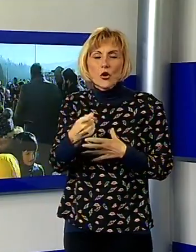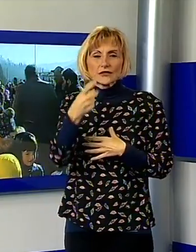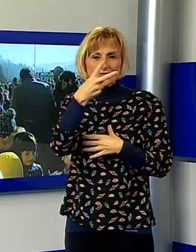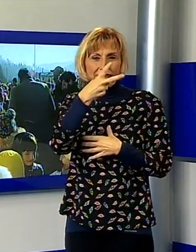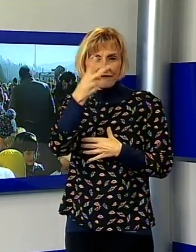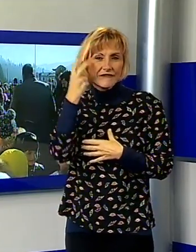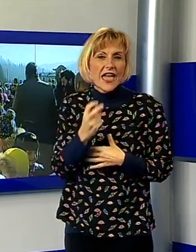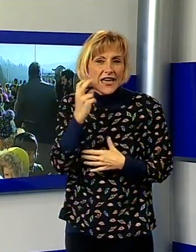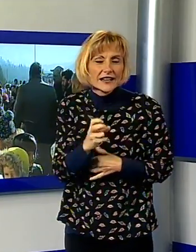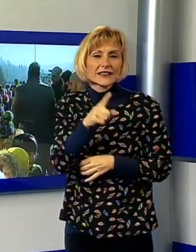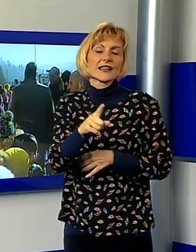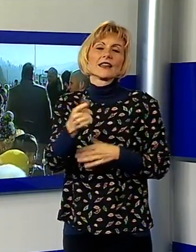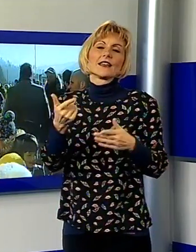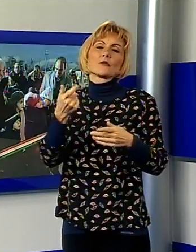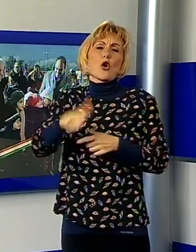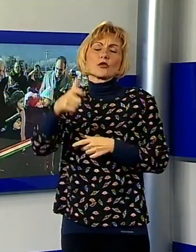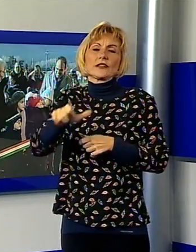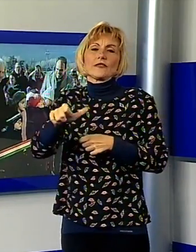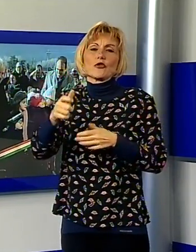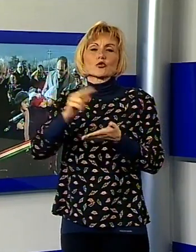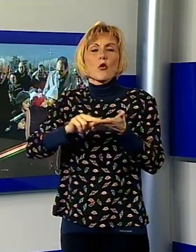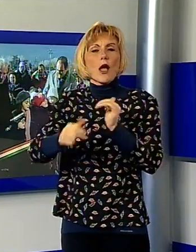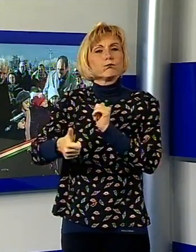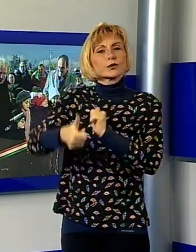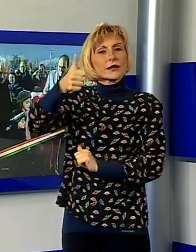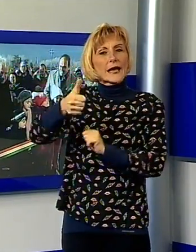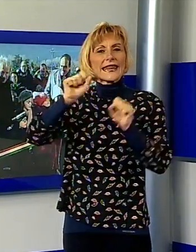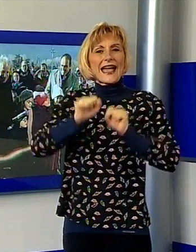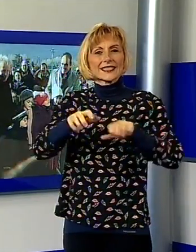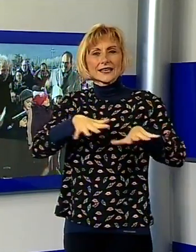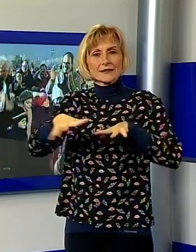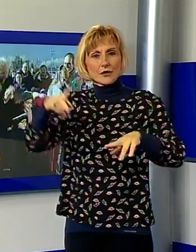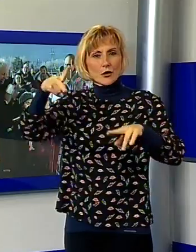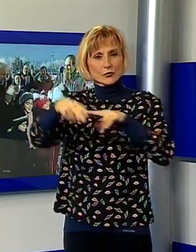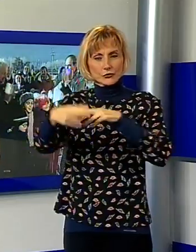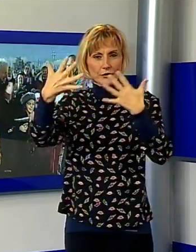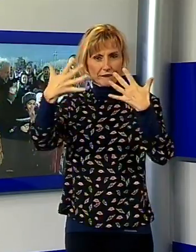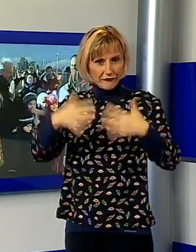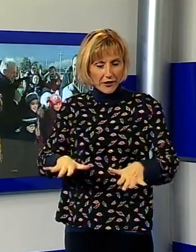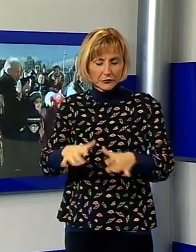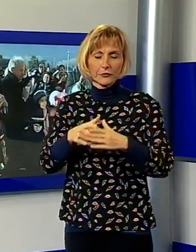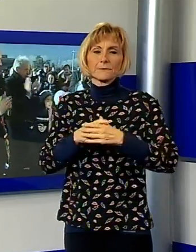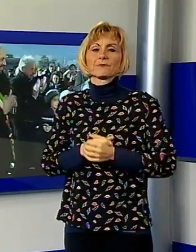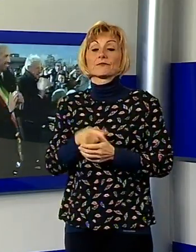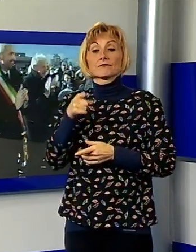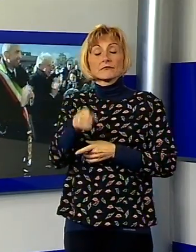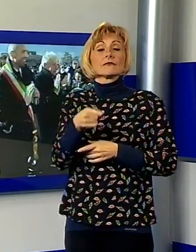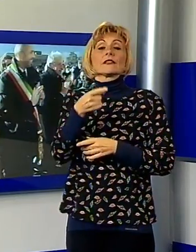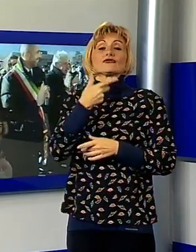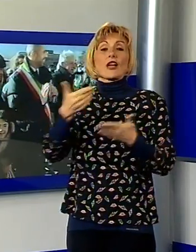nuova scuola primaria a Ghivizzano. Il taglio del nastro di questo nuovo plesso segna anche l'apertura della nuova cittadella dell